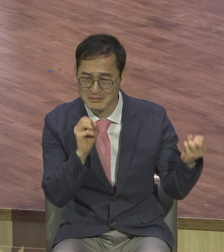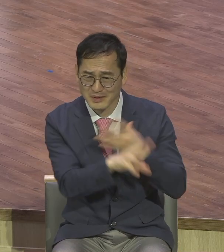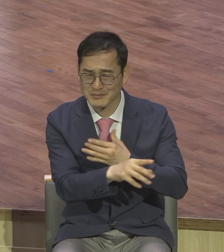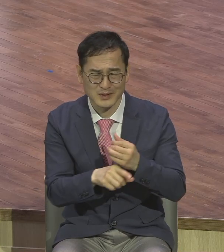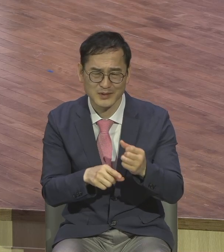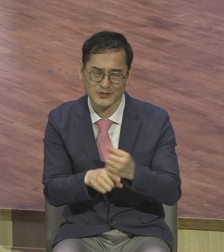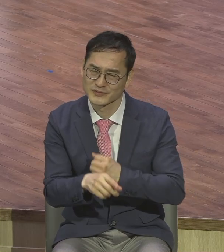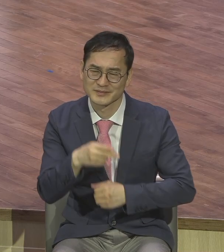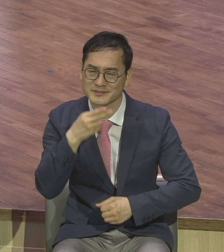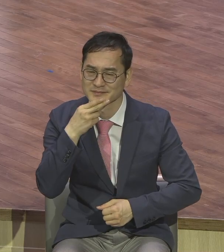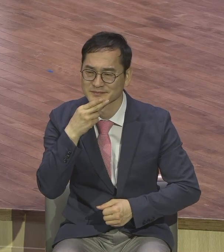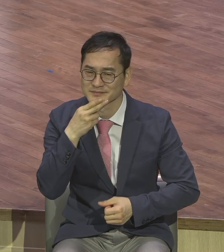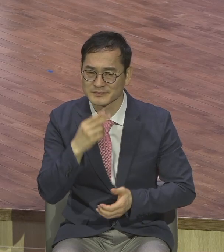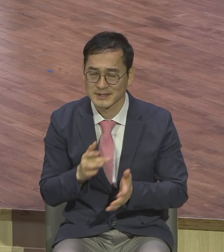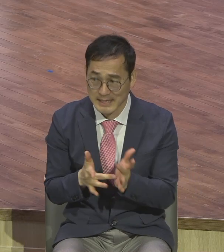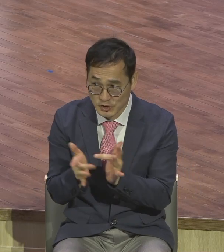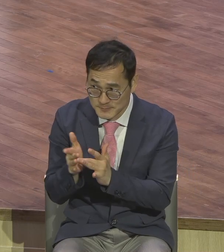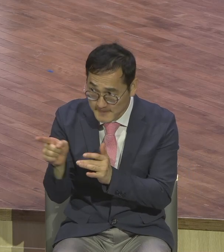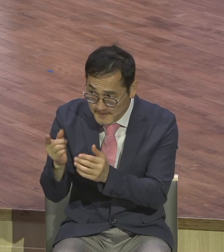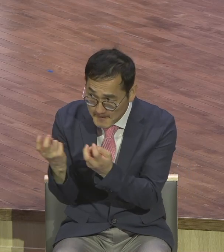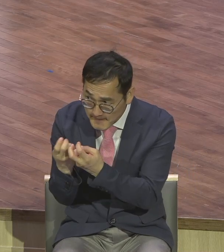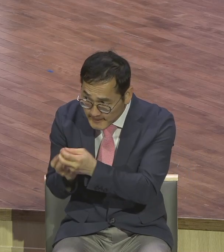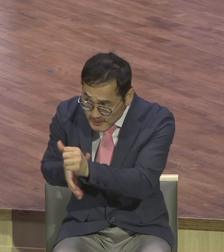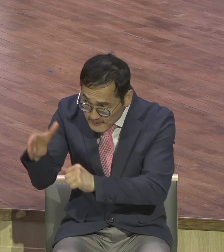예수님을 죽일 마음가 있는 사람이 예수를 믿겠냐고요.